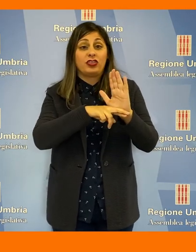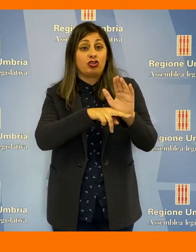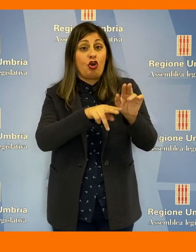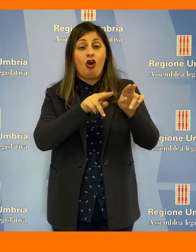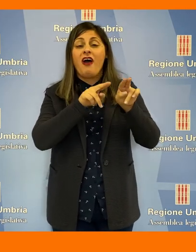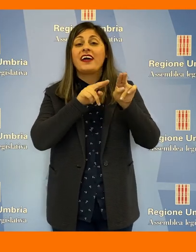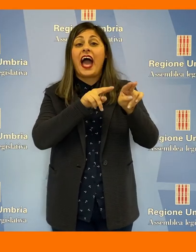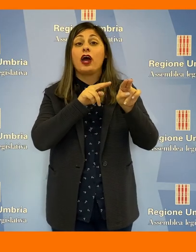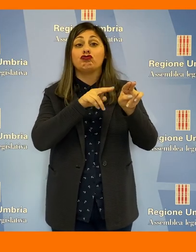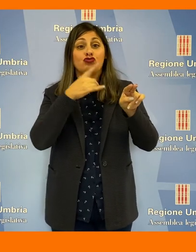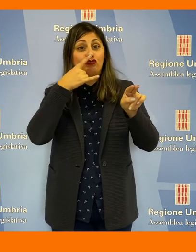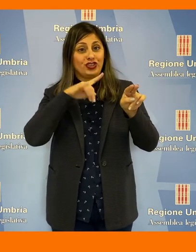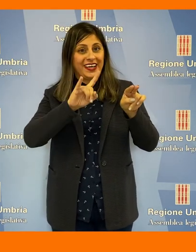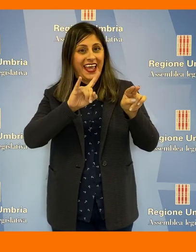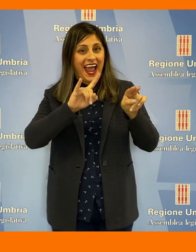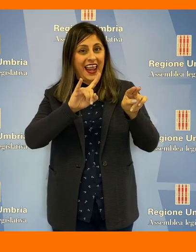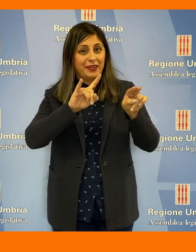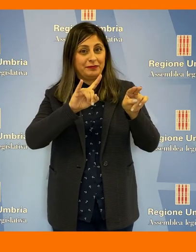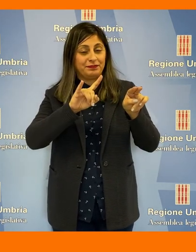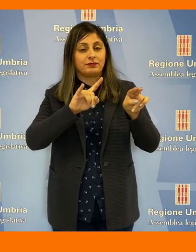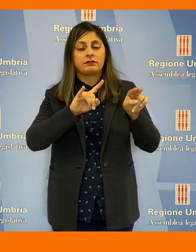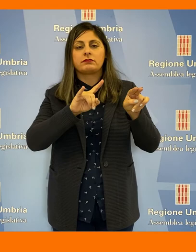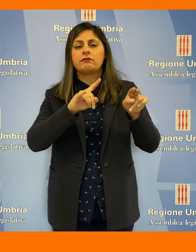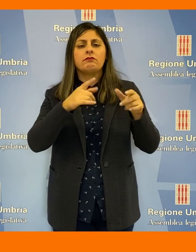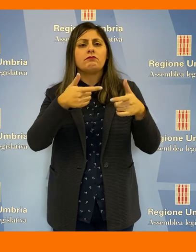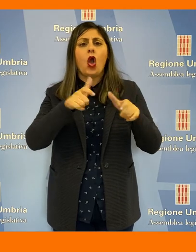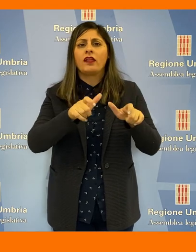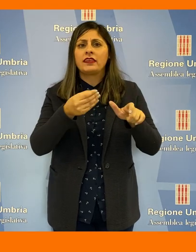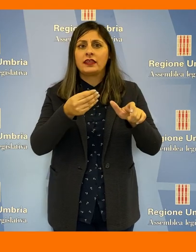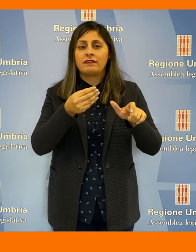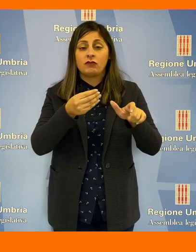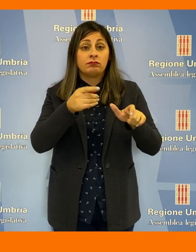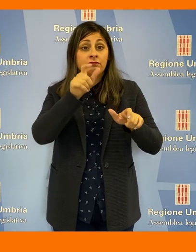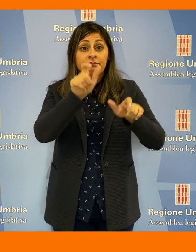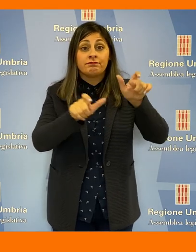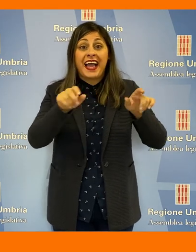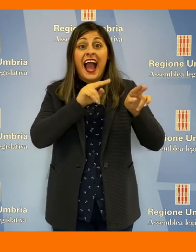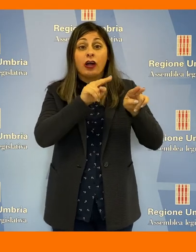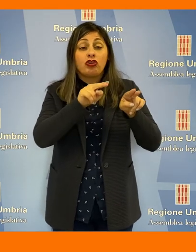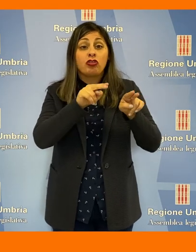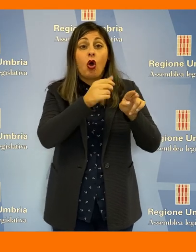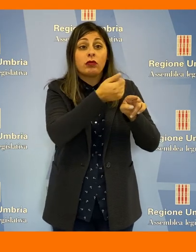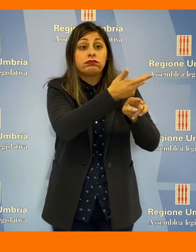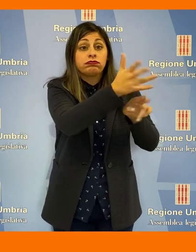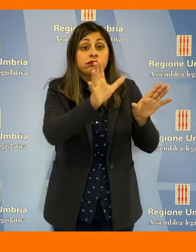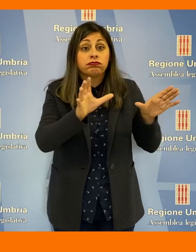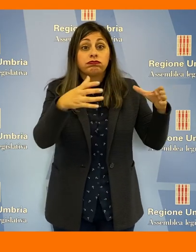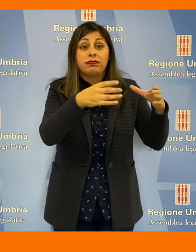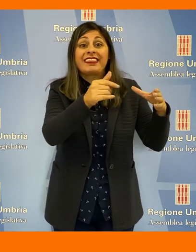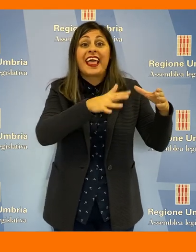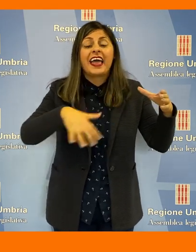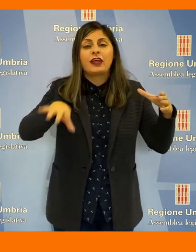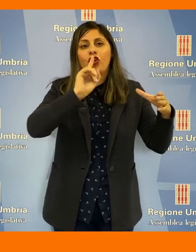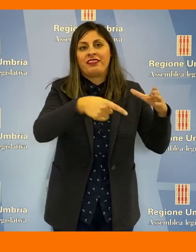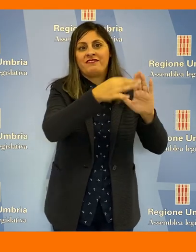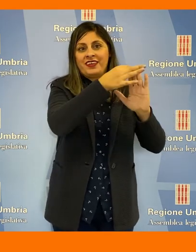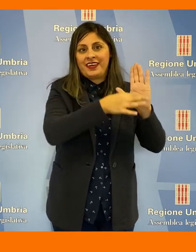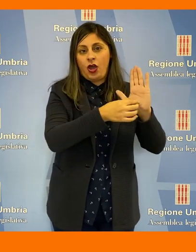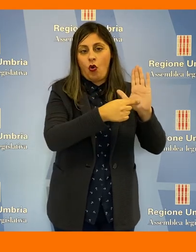disciplina la caccia al cinghiale, al fine di regolare le presenze dei cacciatori sul territorio. Sarà ridotto a